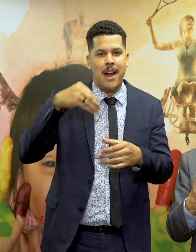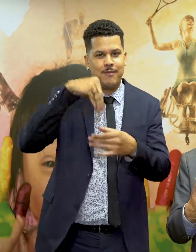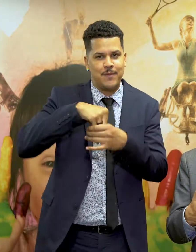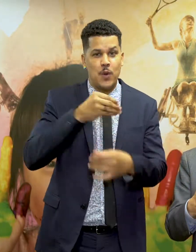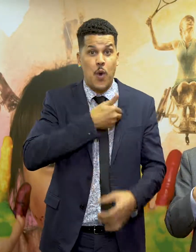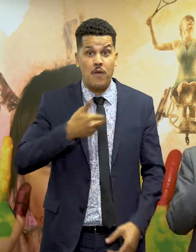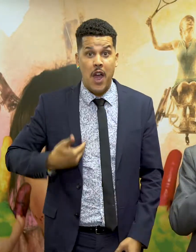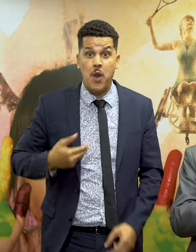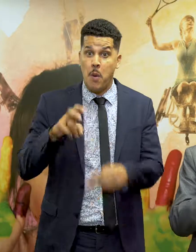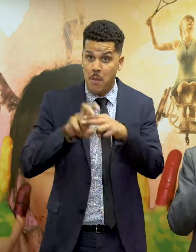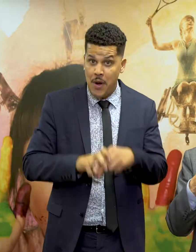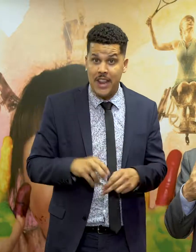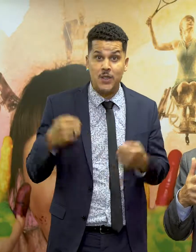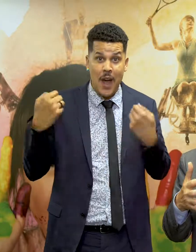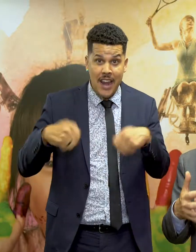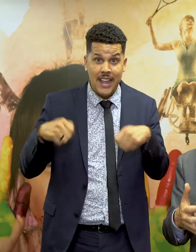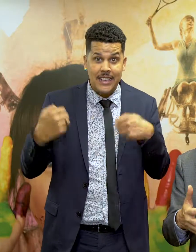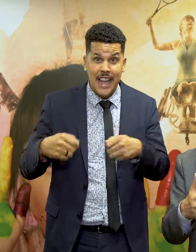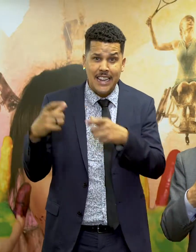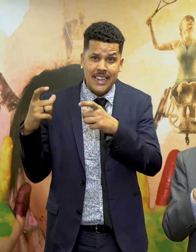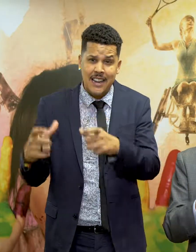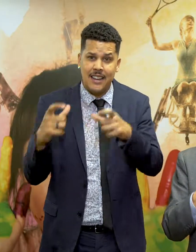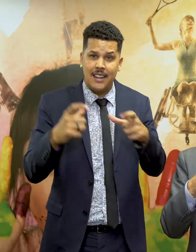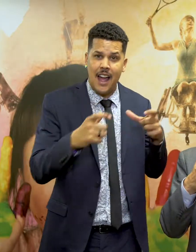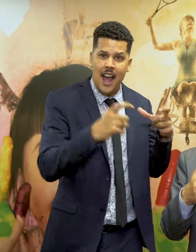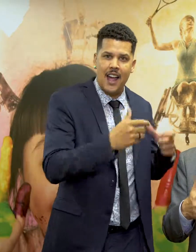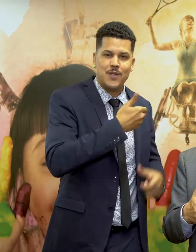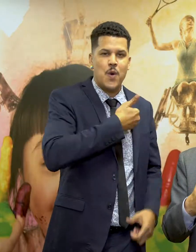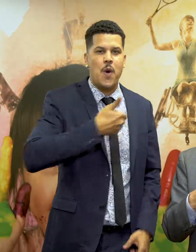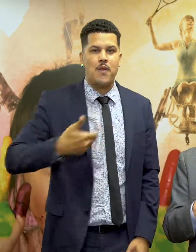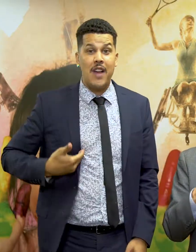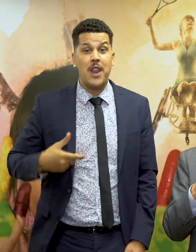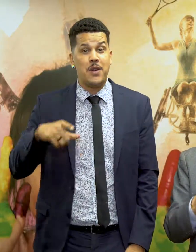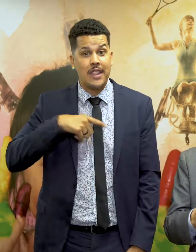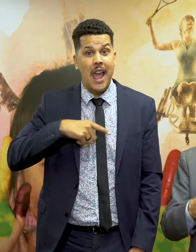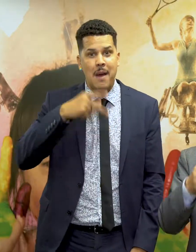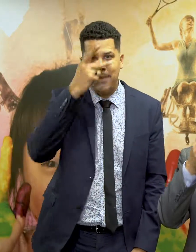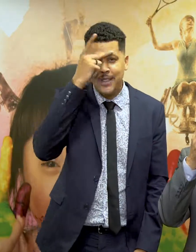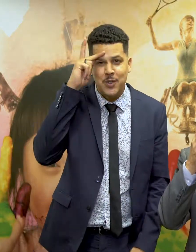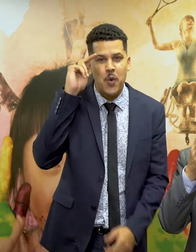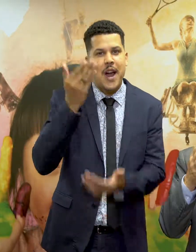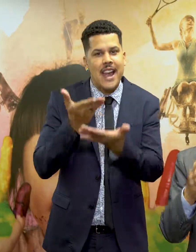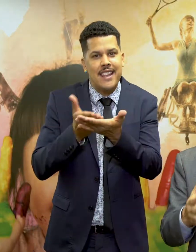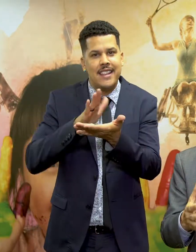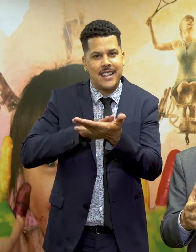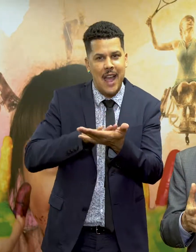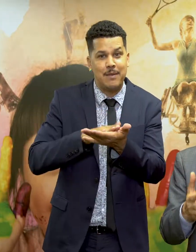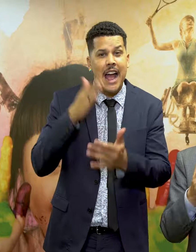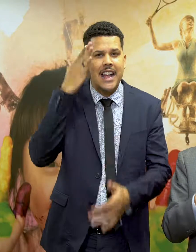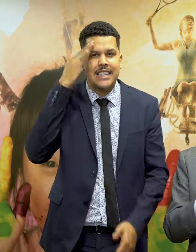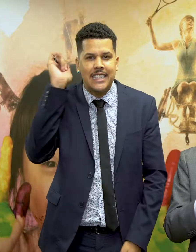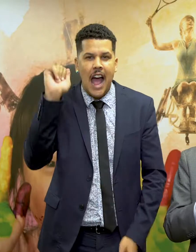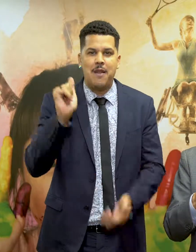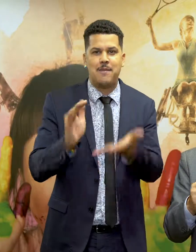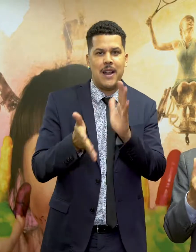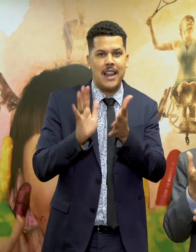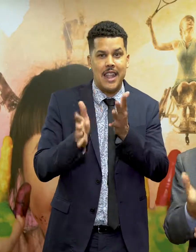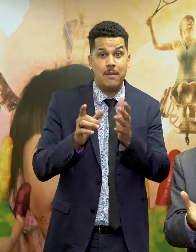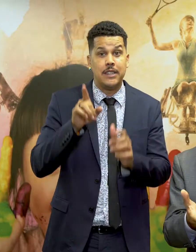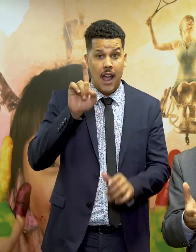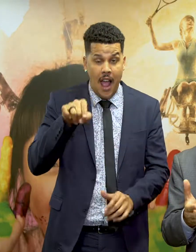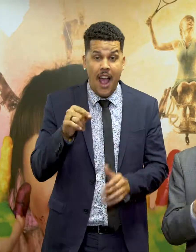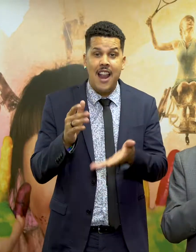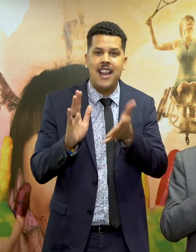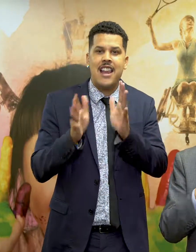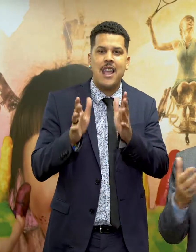necessidade de que cada repartição pública tenha uma pessoa que conheça a língua, que é a Libra. A Libra, para